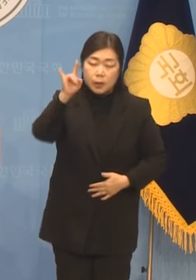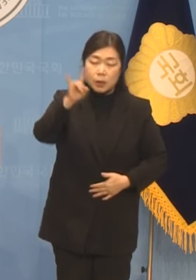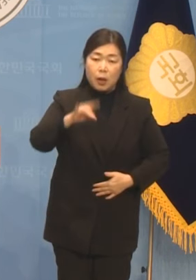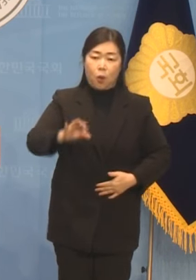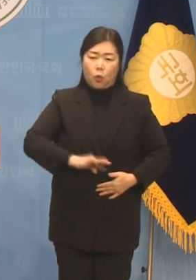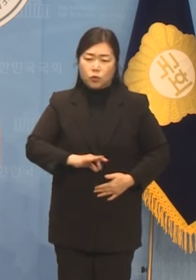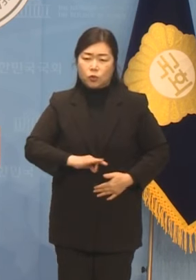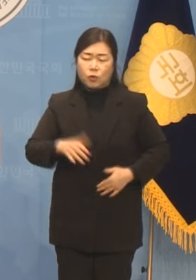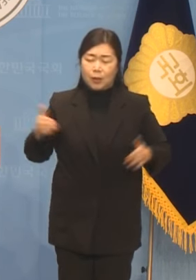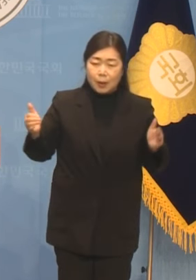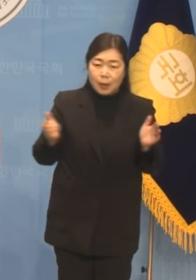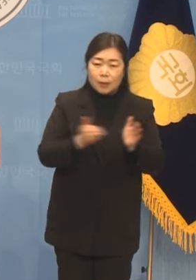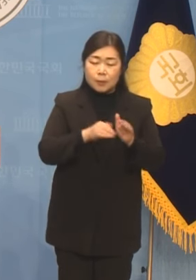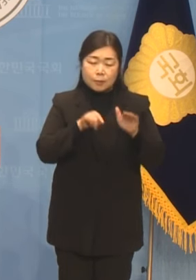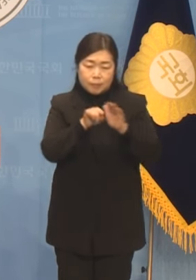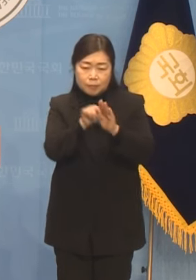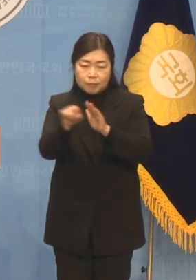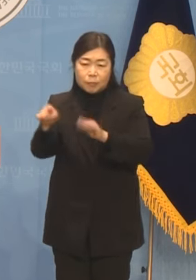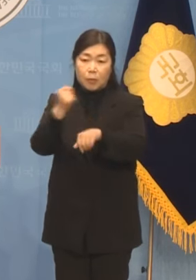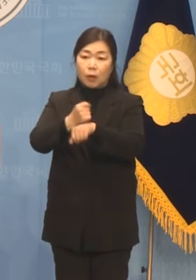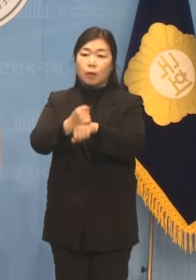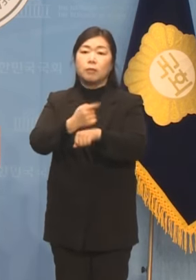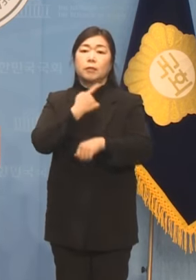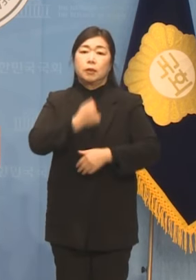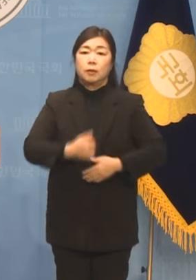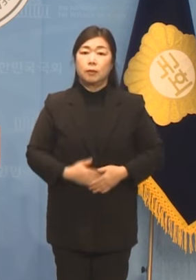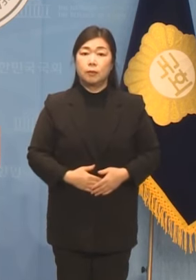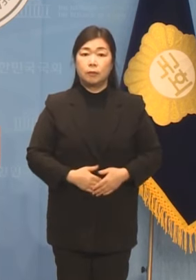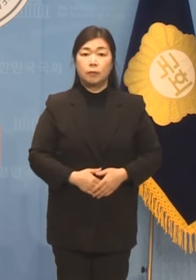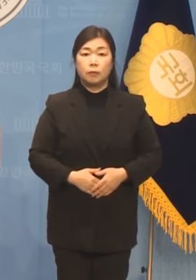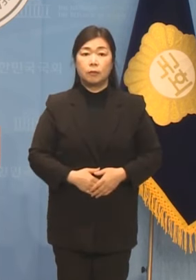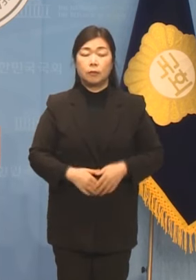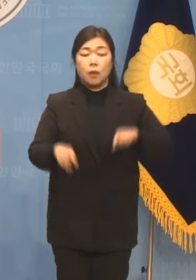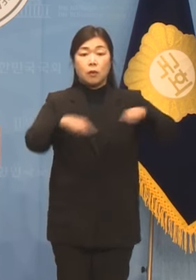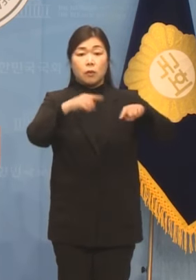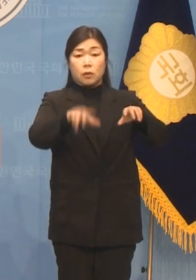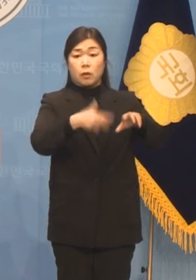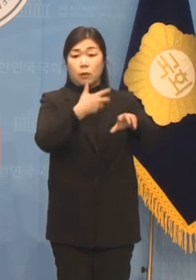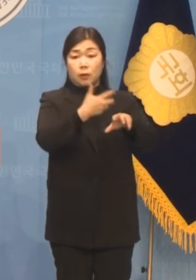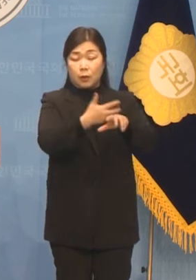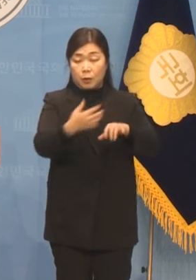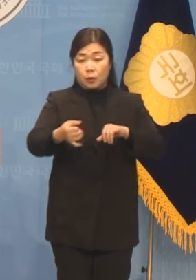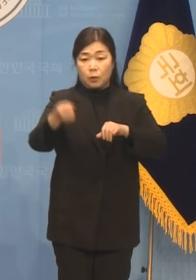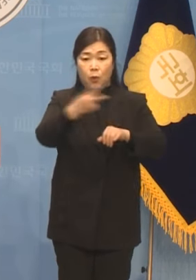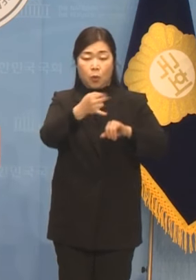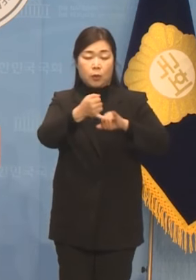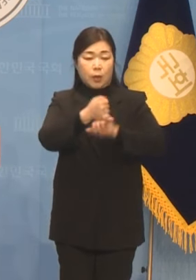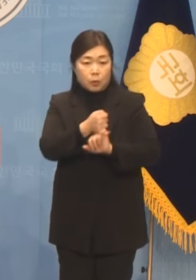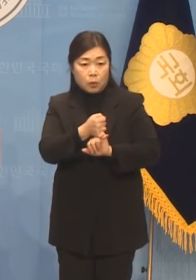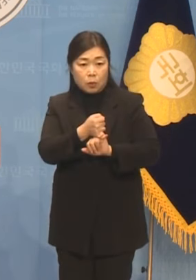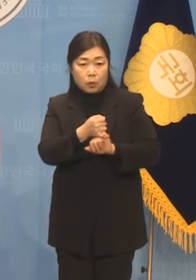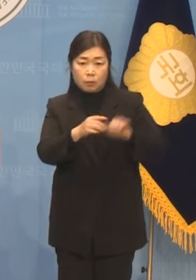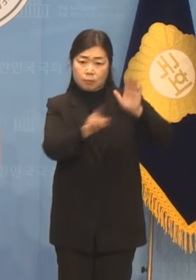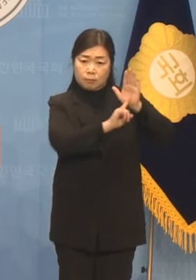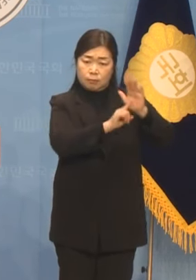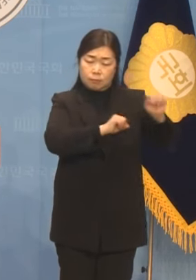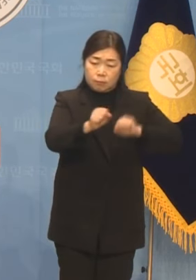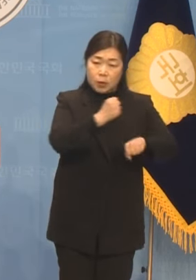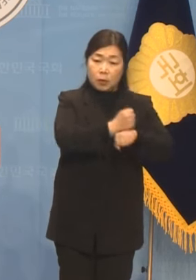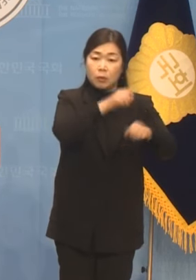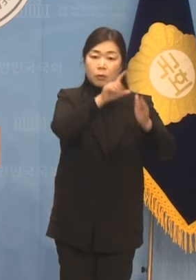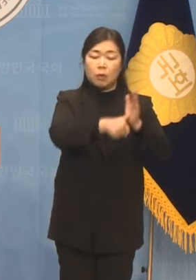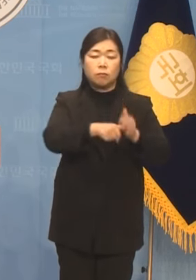외치고 뛰었습니다. 정치 혁신의 약속과 지지율의 상승은 벅찬 희망이